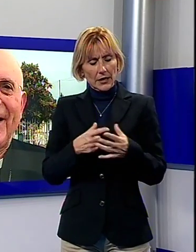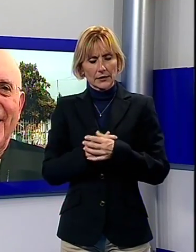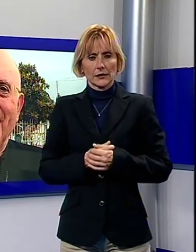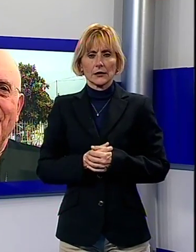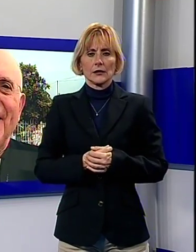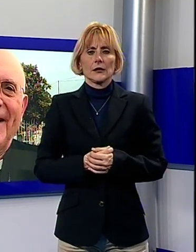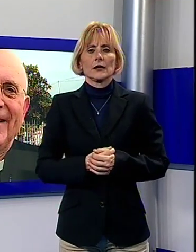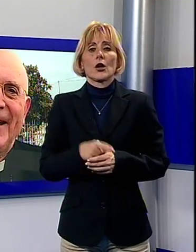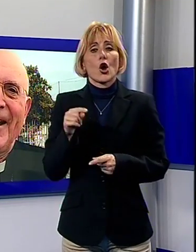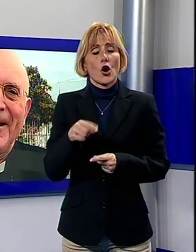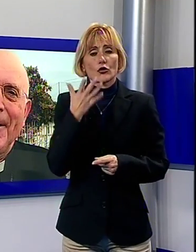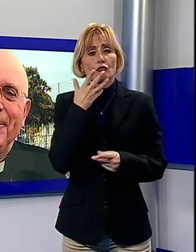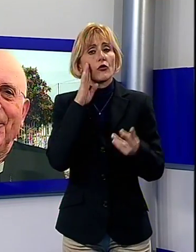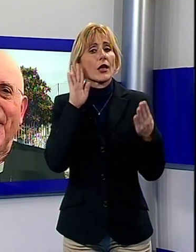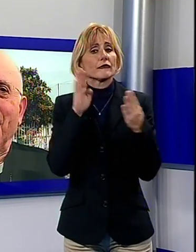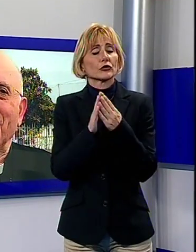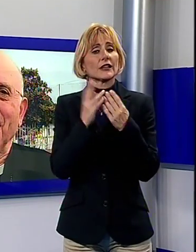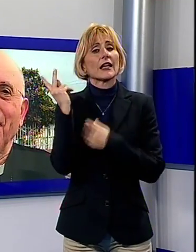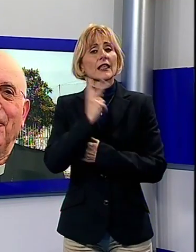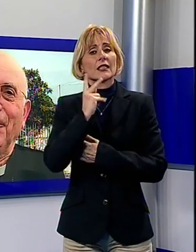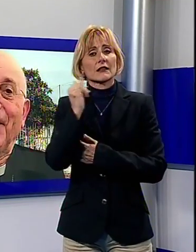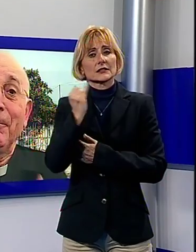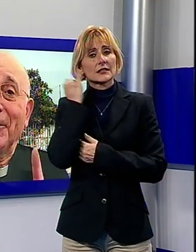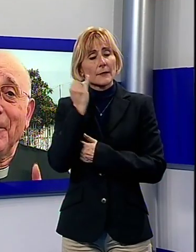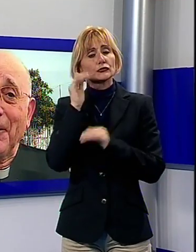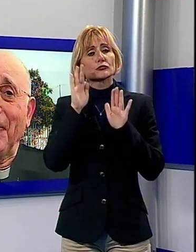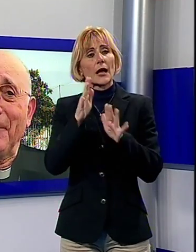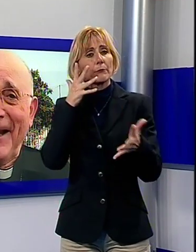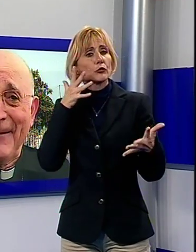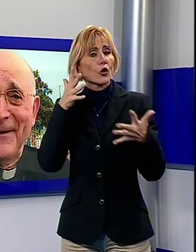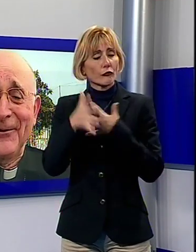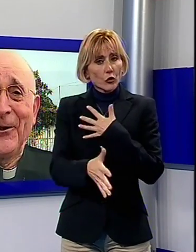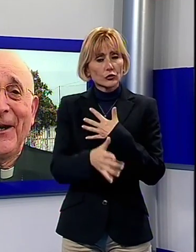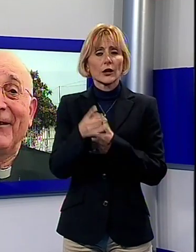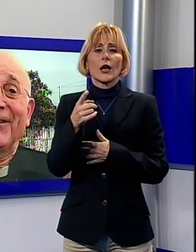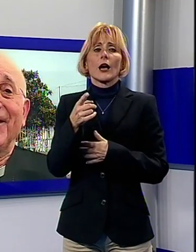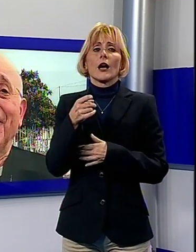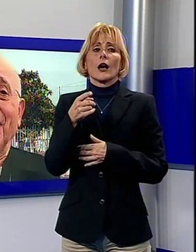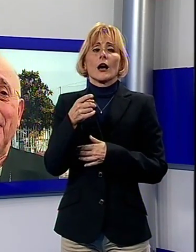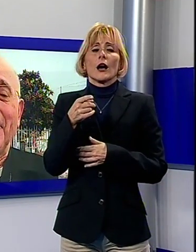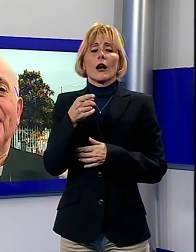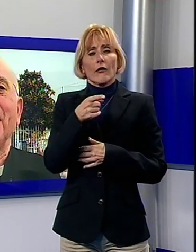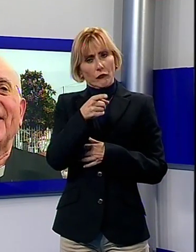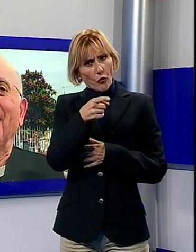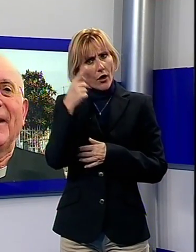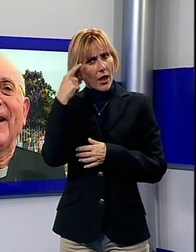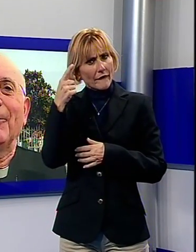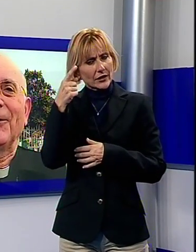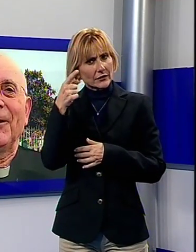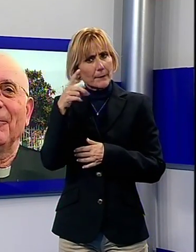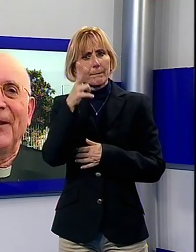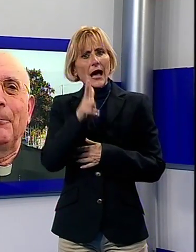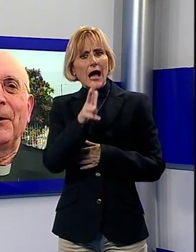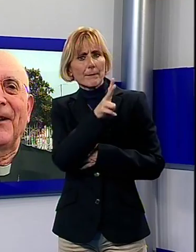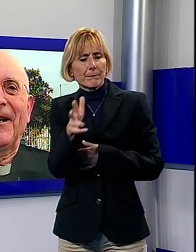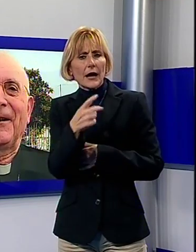affrontare una realtà più semplice, però profonda. I fumatori però non me ne abbiano. Avete sentito che il Papa ha detto basta, il Vaticano